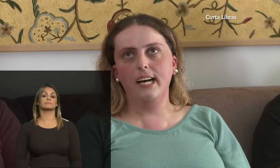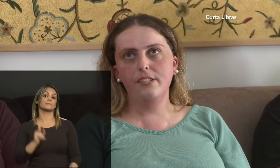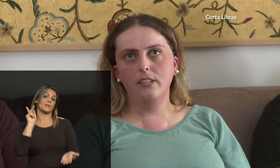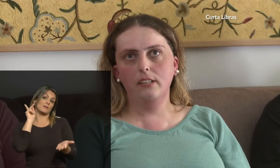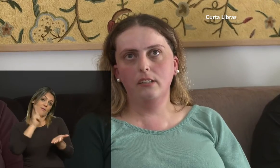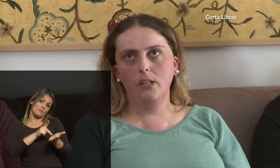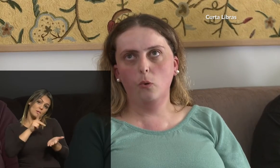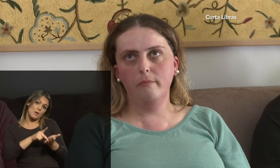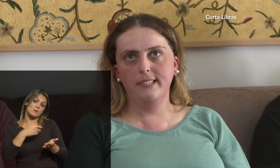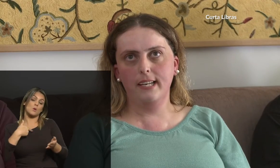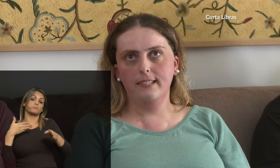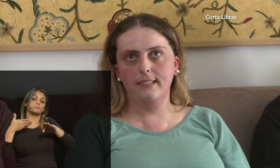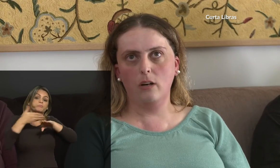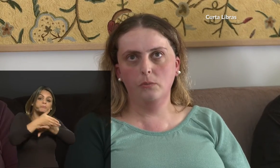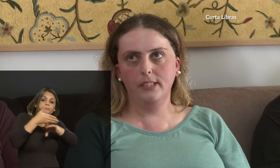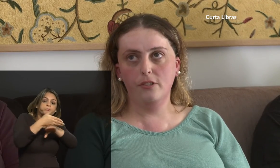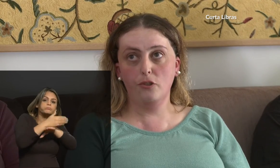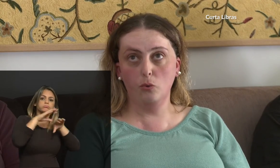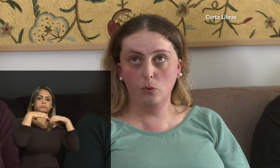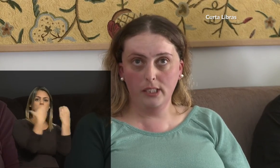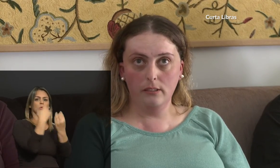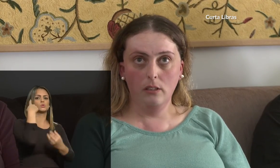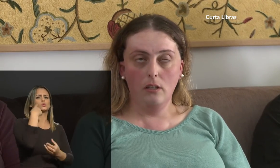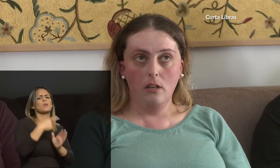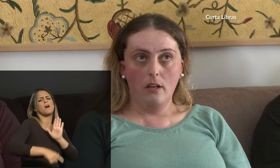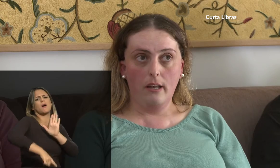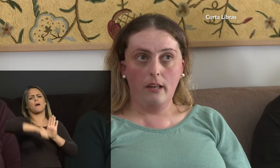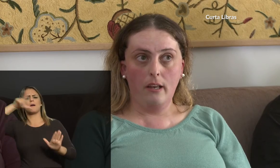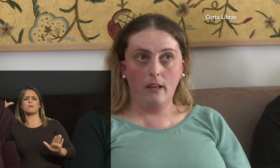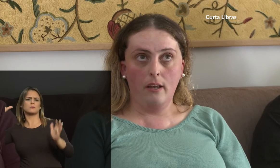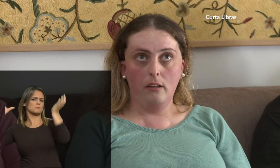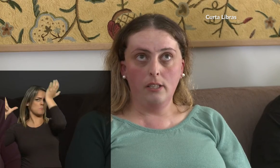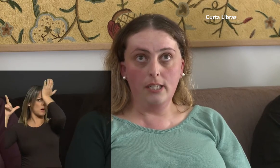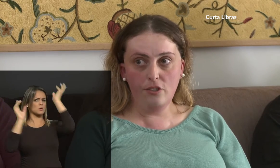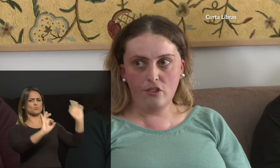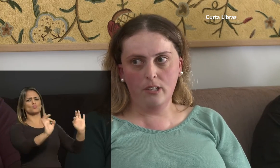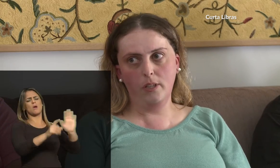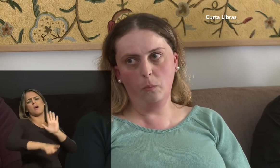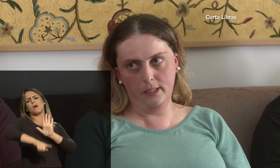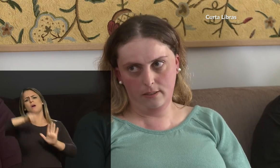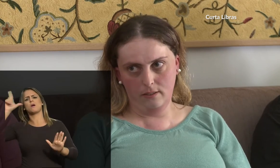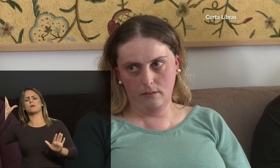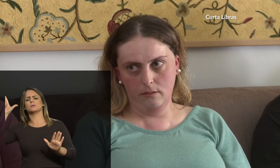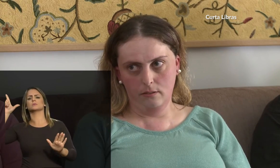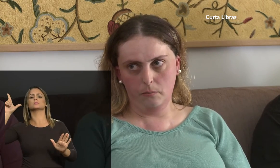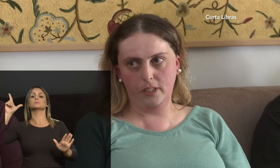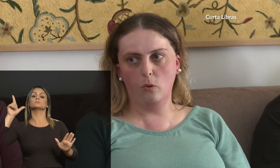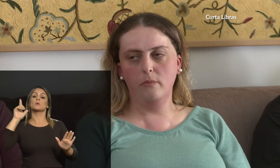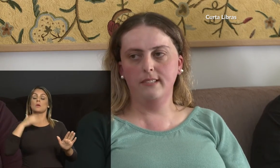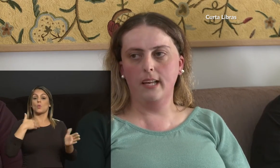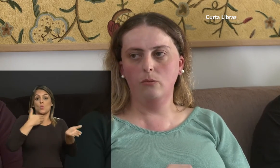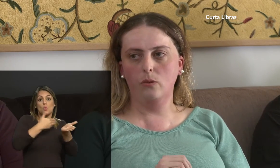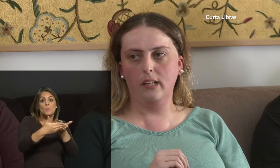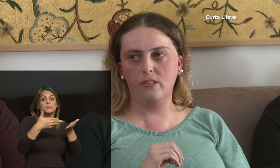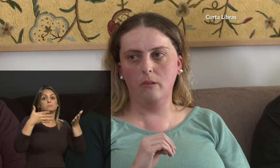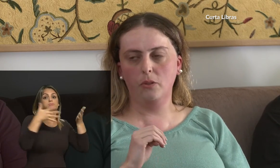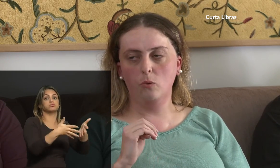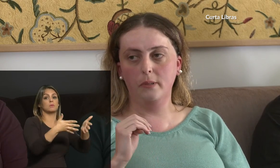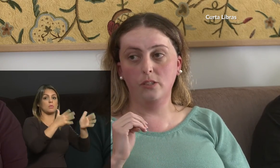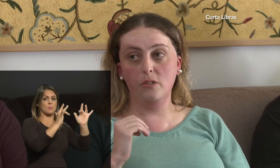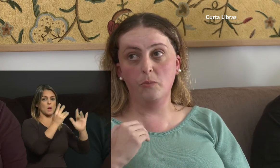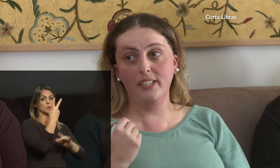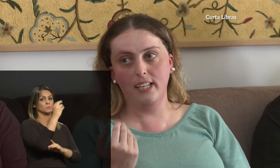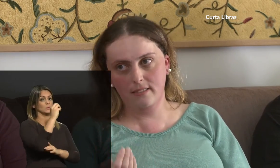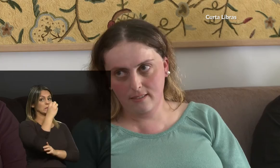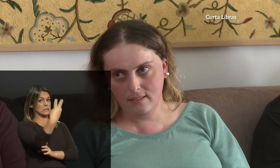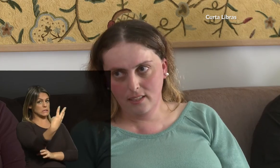É, na verdade, eu comecei a acessar a comunidade surda antes de namorar o Panto. Porque eu comecei o relacionamento